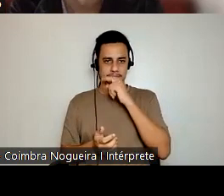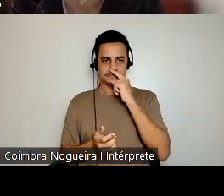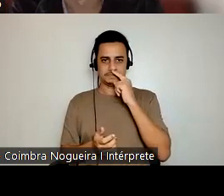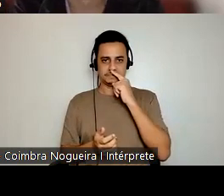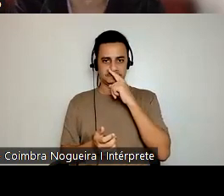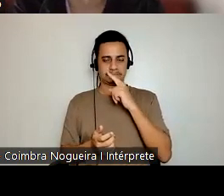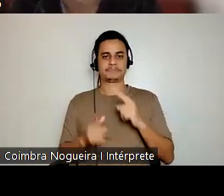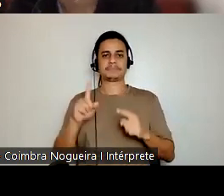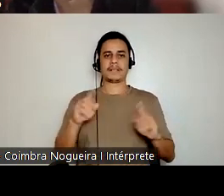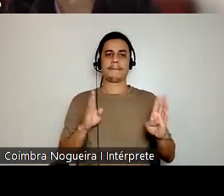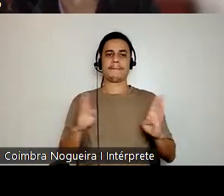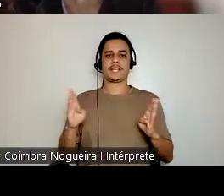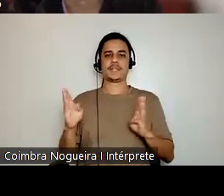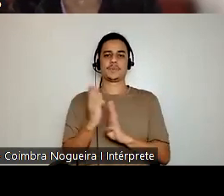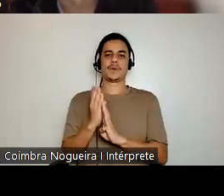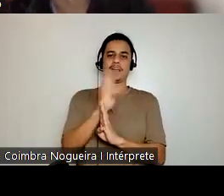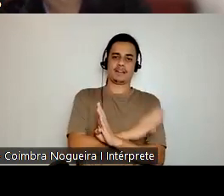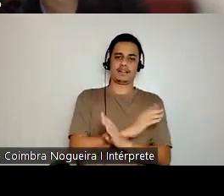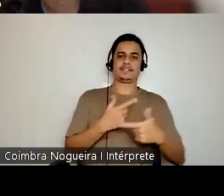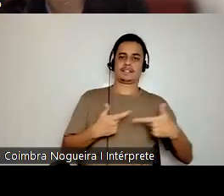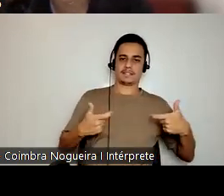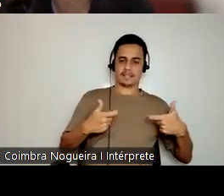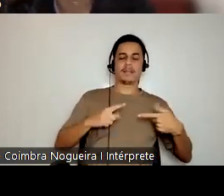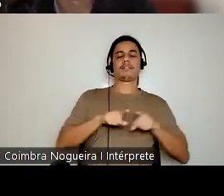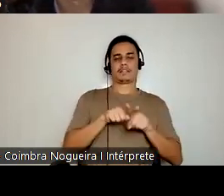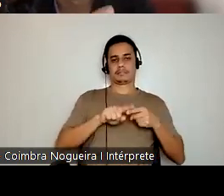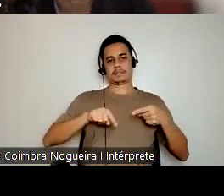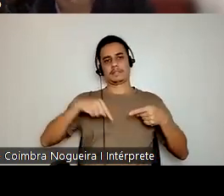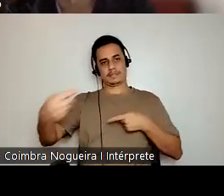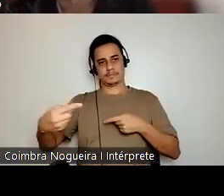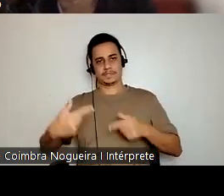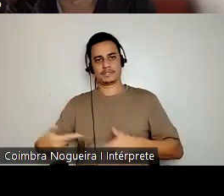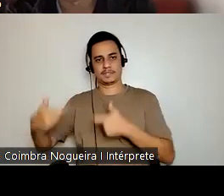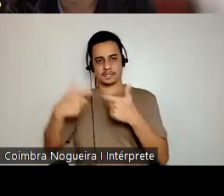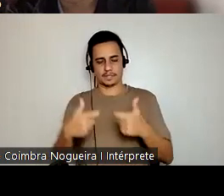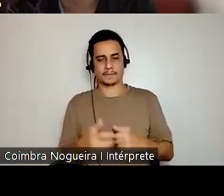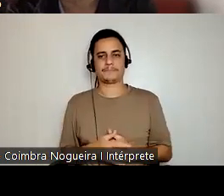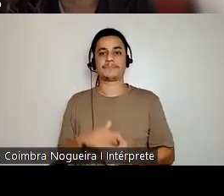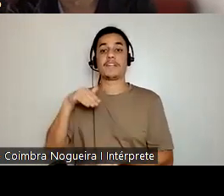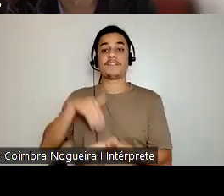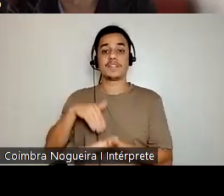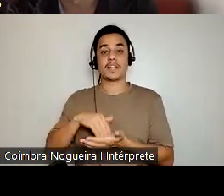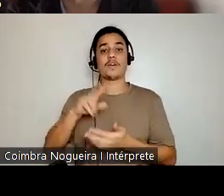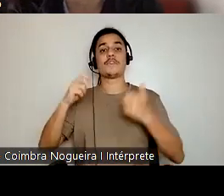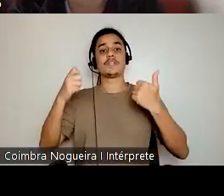período anterior à guerra como posterior à guerra e eu vou tratar depois ao final sobre o mito da minoria modelo